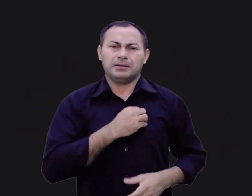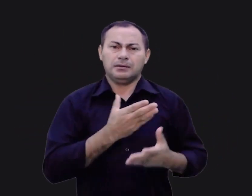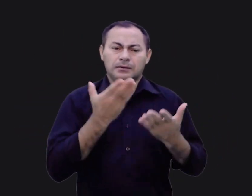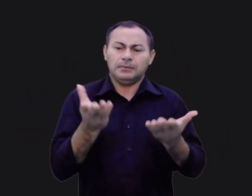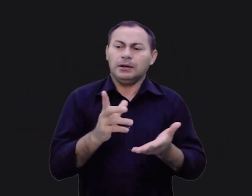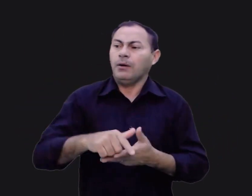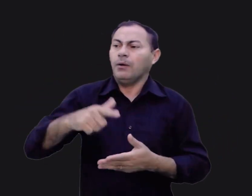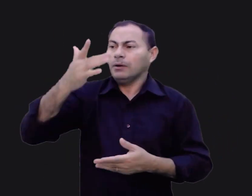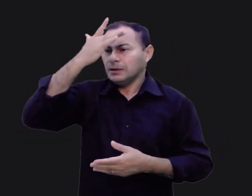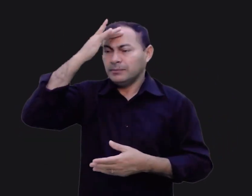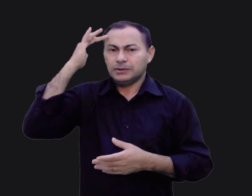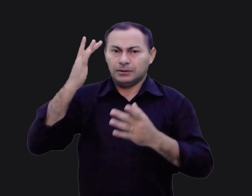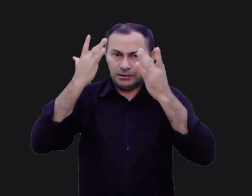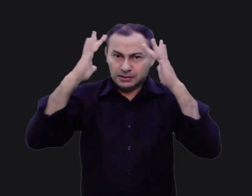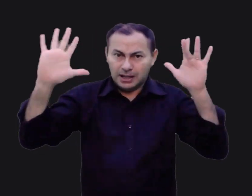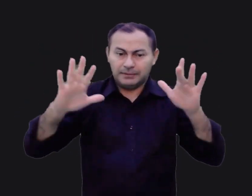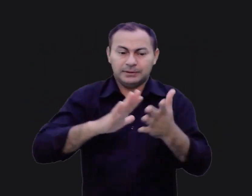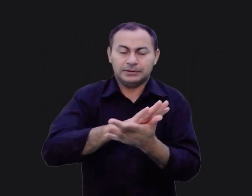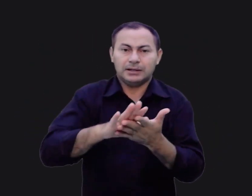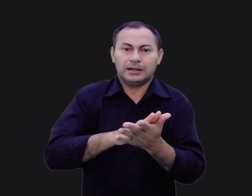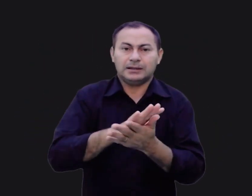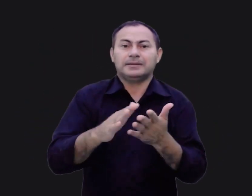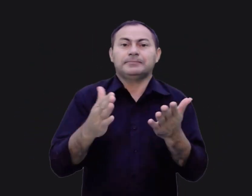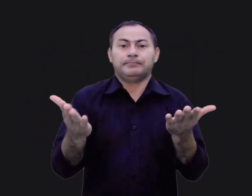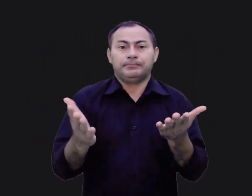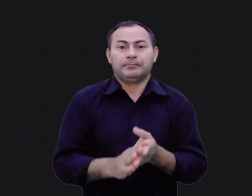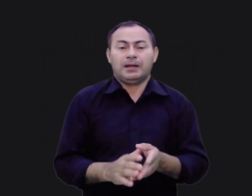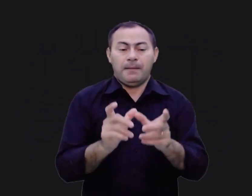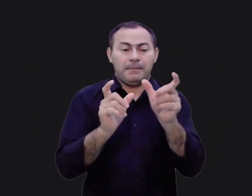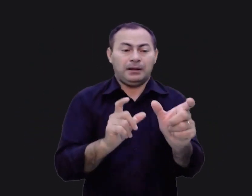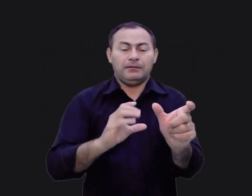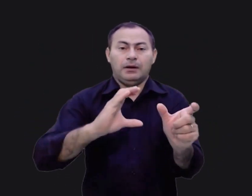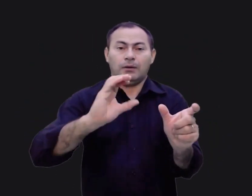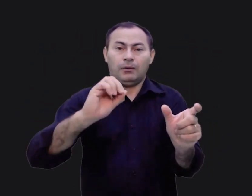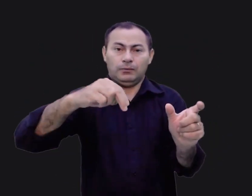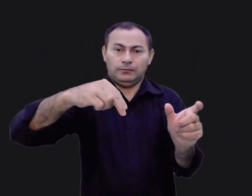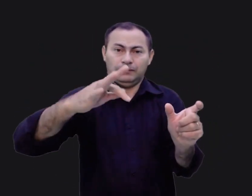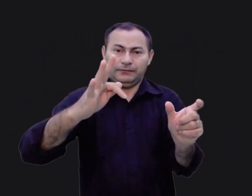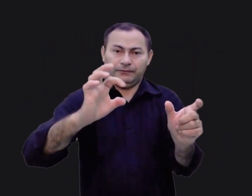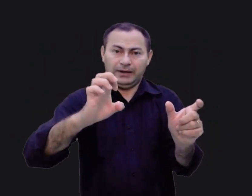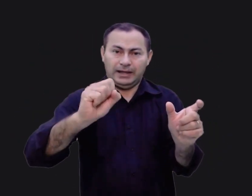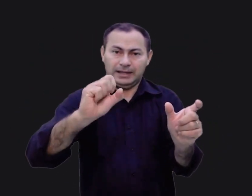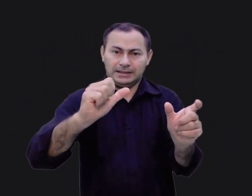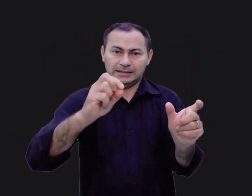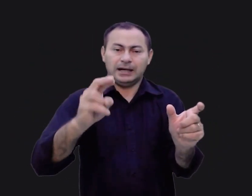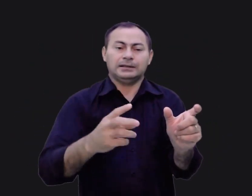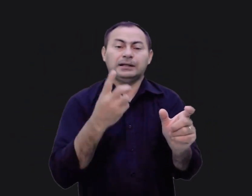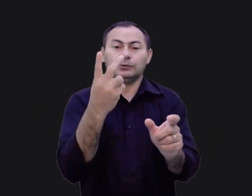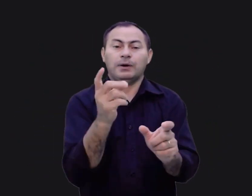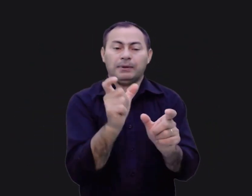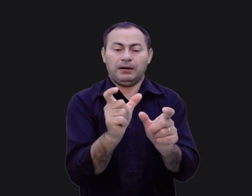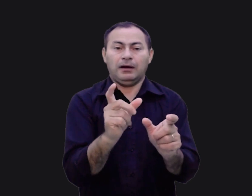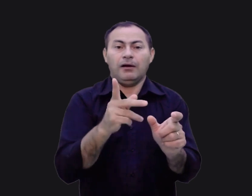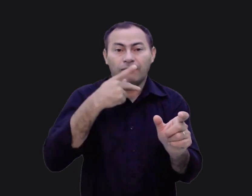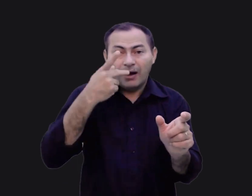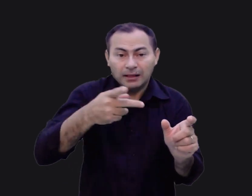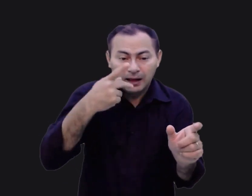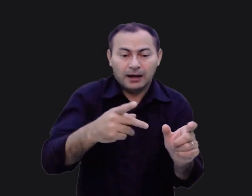mesmo que os outros não saibam de nada. A palavra confessar é composta de duas palavras, falar e